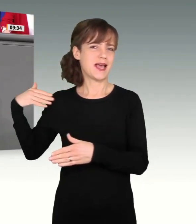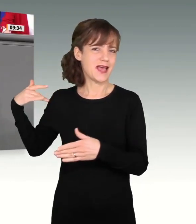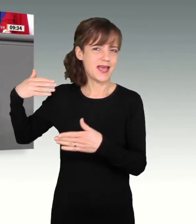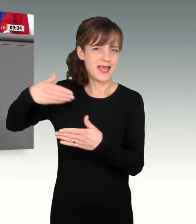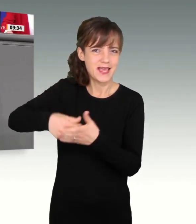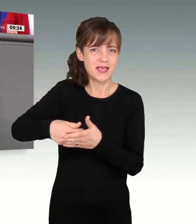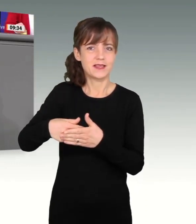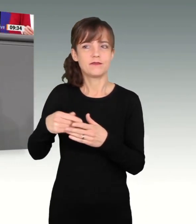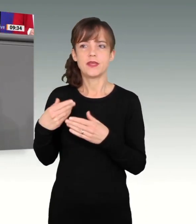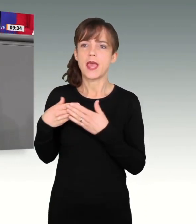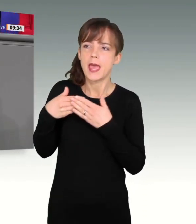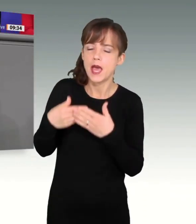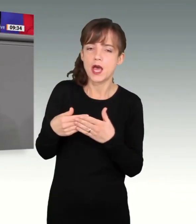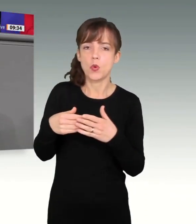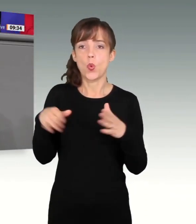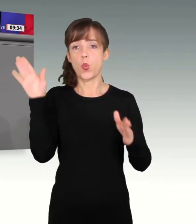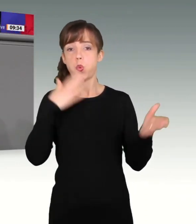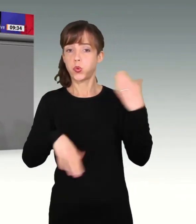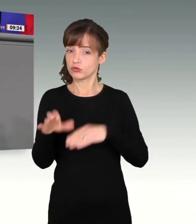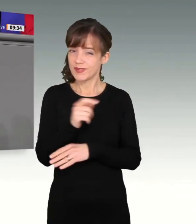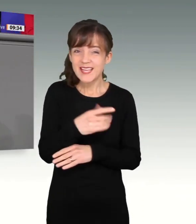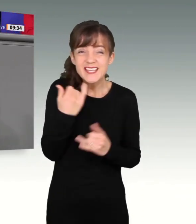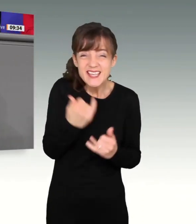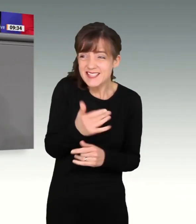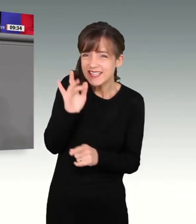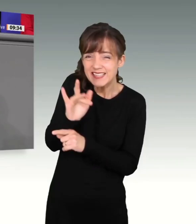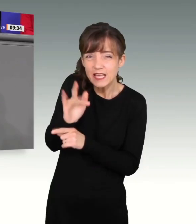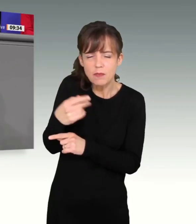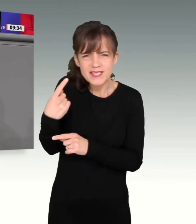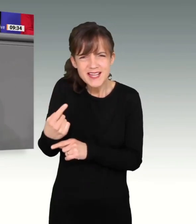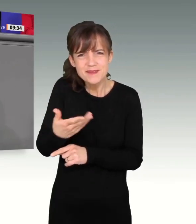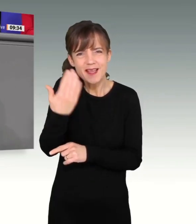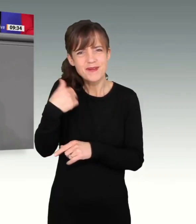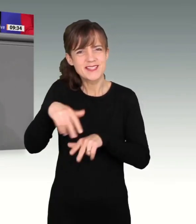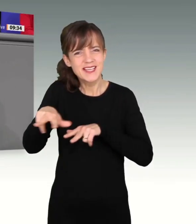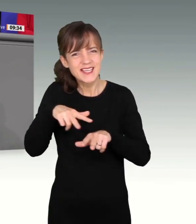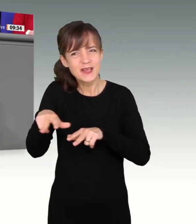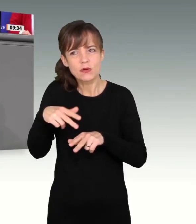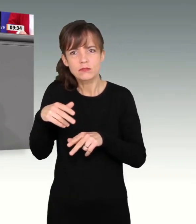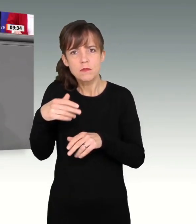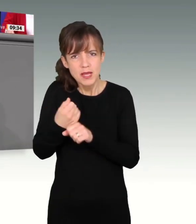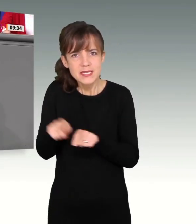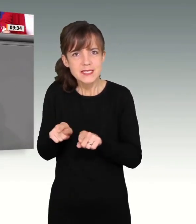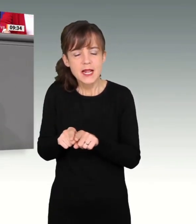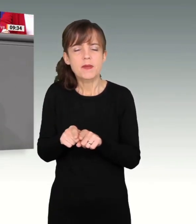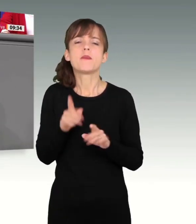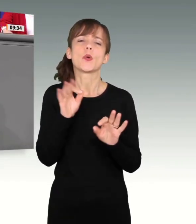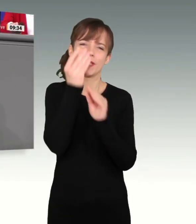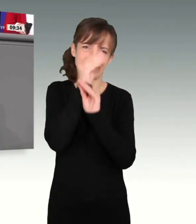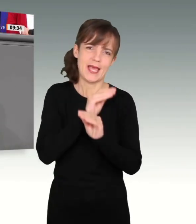Sie seit 2020 in mehreren Haushalten selbst getan haben. Aber die gute Nachricht ist, wir sind gerne bereit, Ihnen unsere